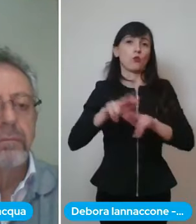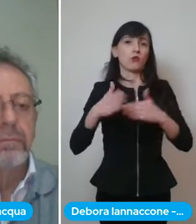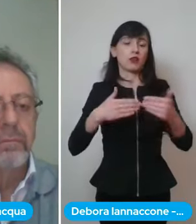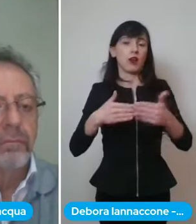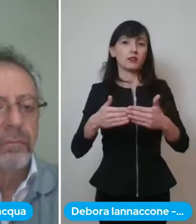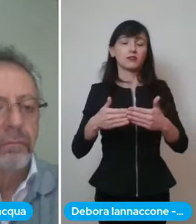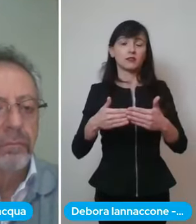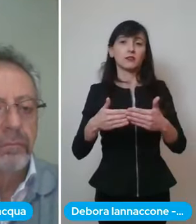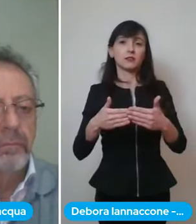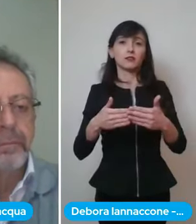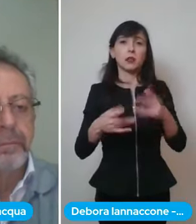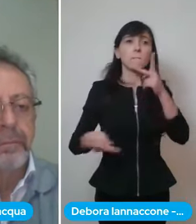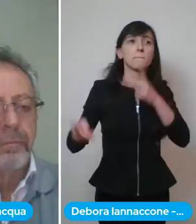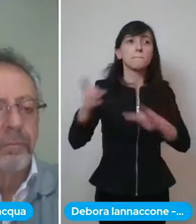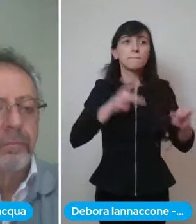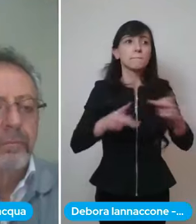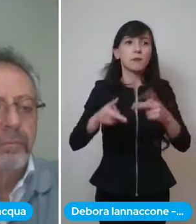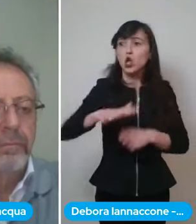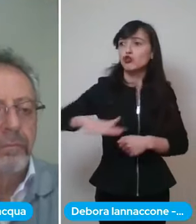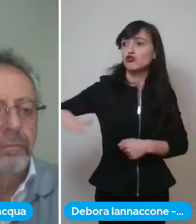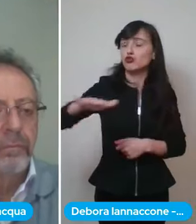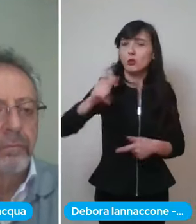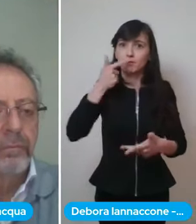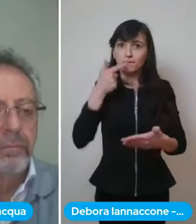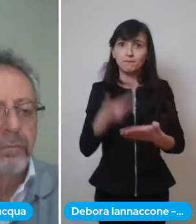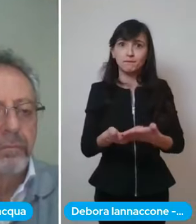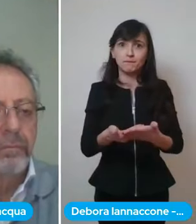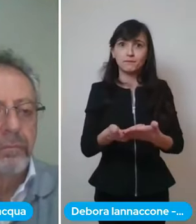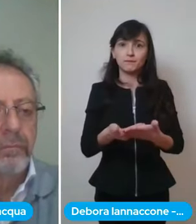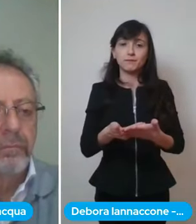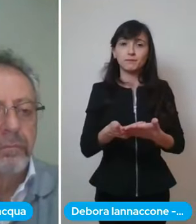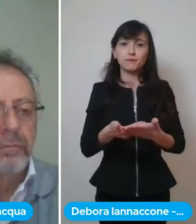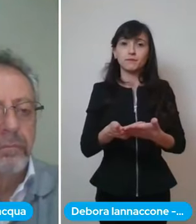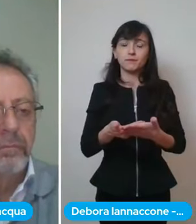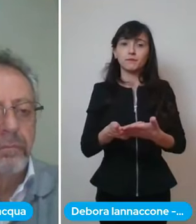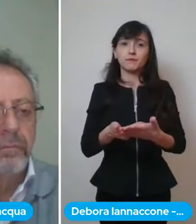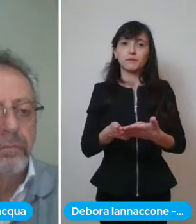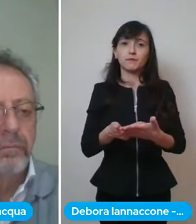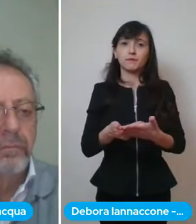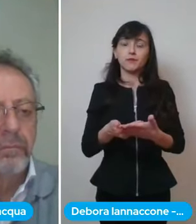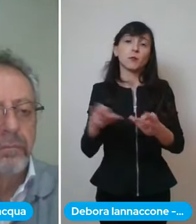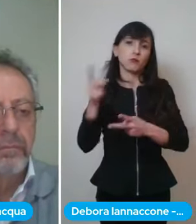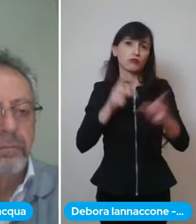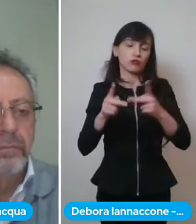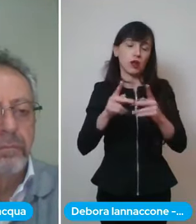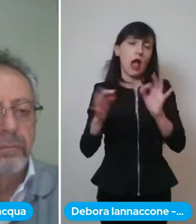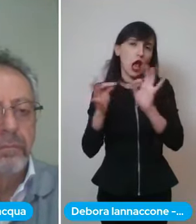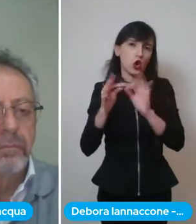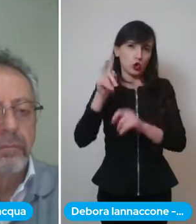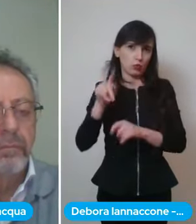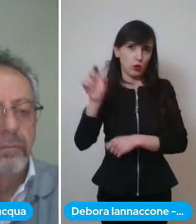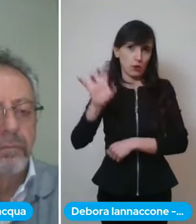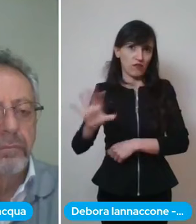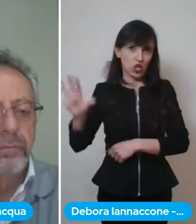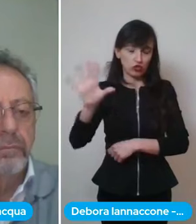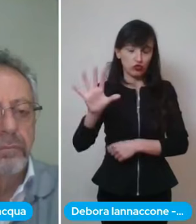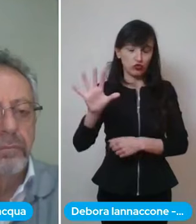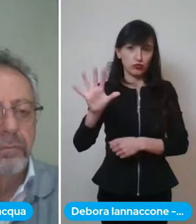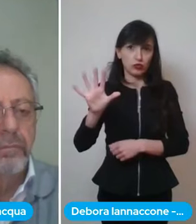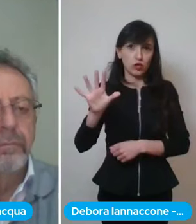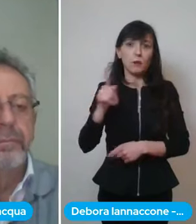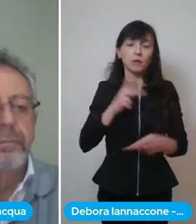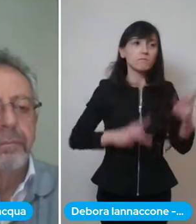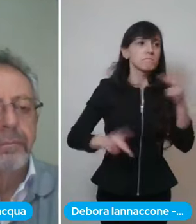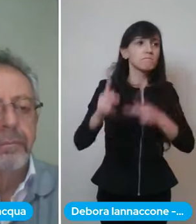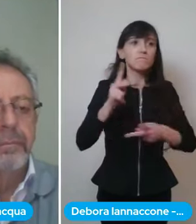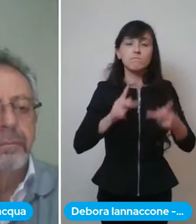un sito magari anche anche in accordo con con la provincia proprio per far sì che che ci sia uno